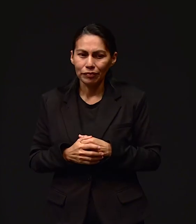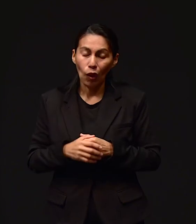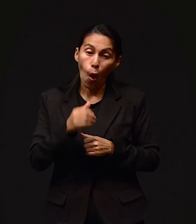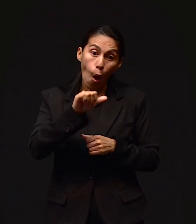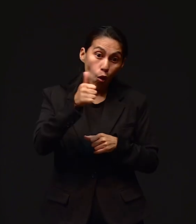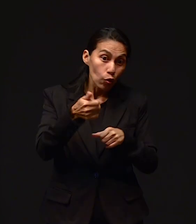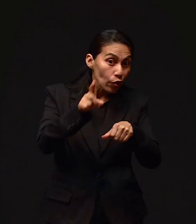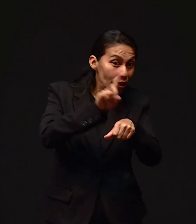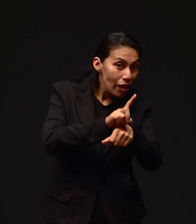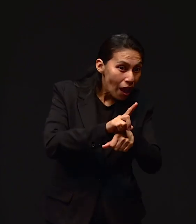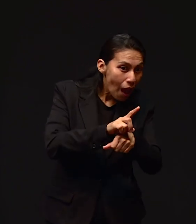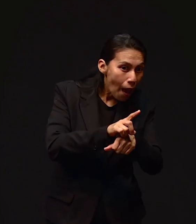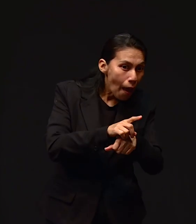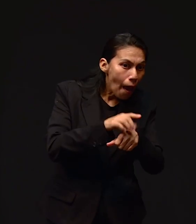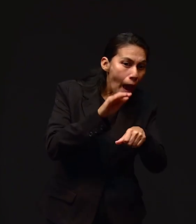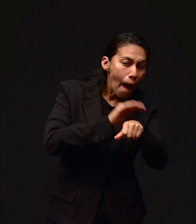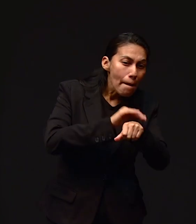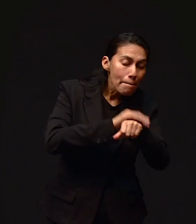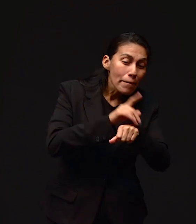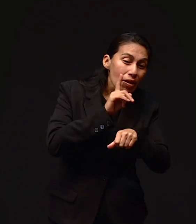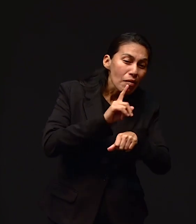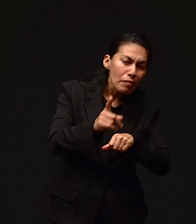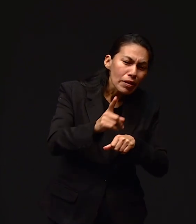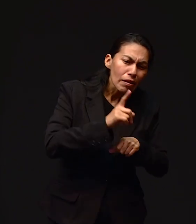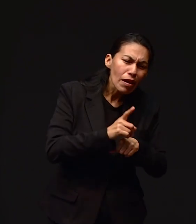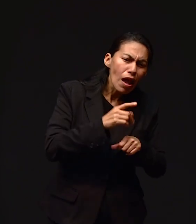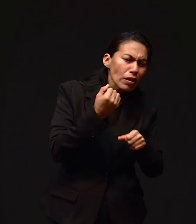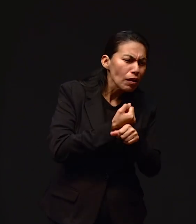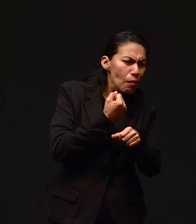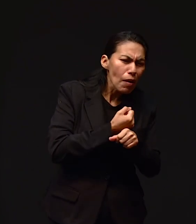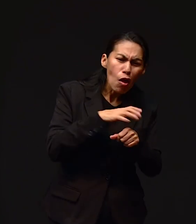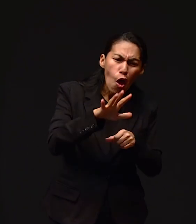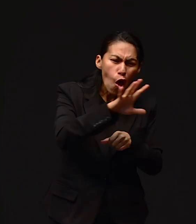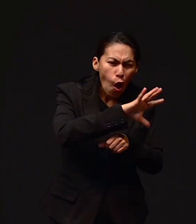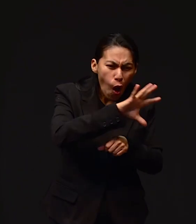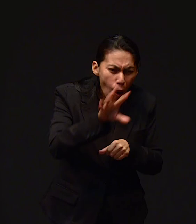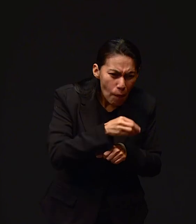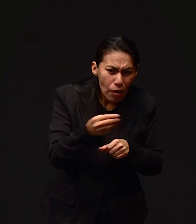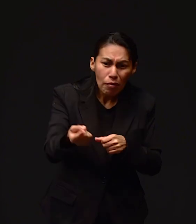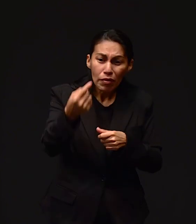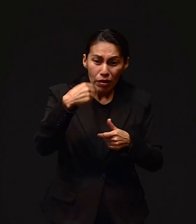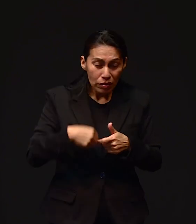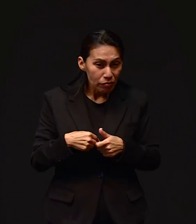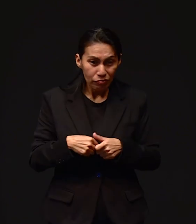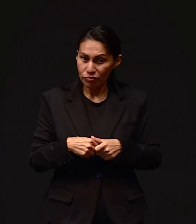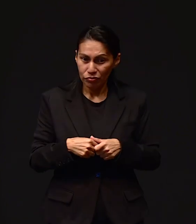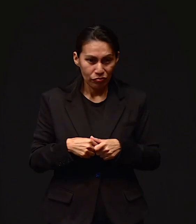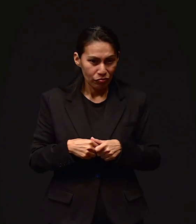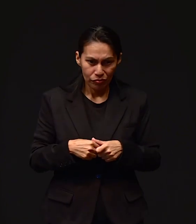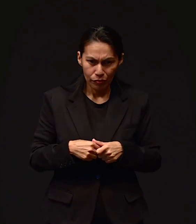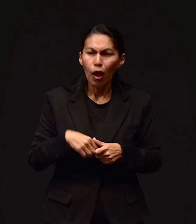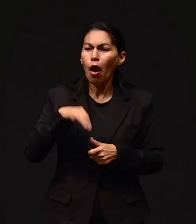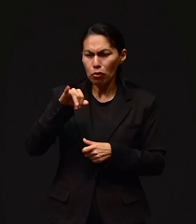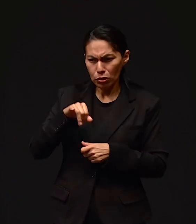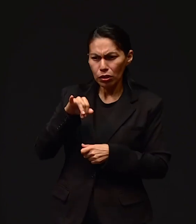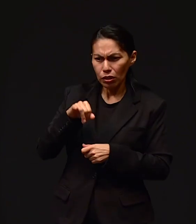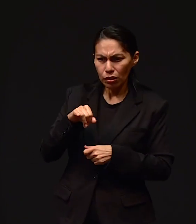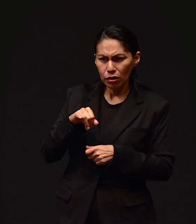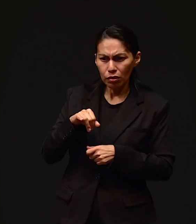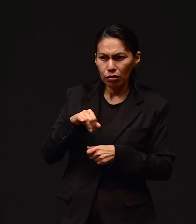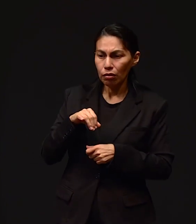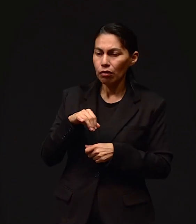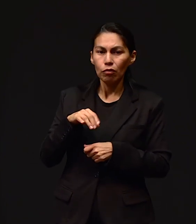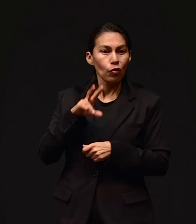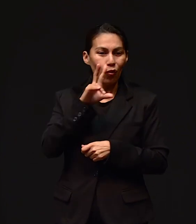oye, me dice, ¿qué crees? Ahí, ¿no bajaste todos los zapatos? Le dije, sí. No, me dice, si quedó una caja ahí. me dice,